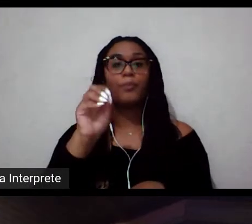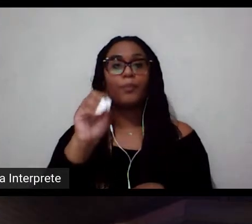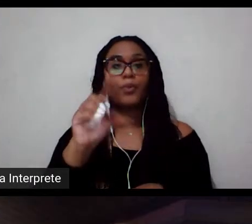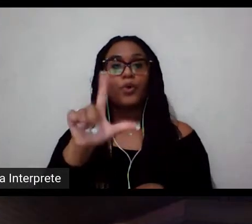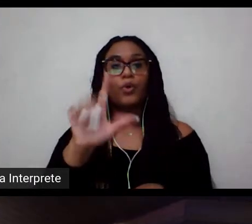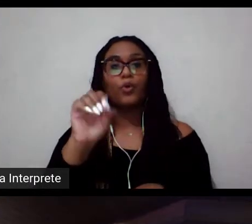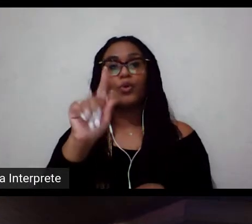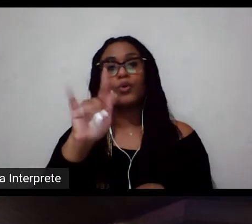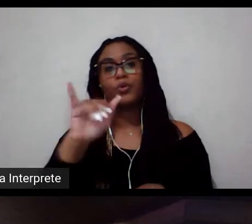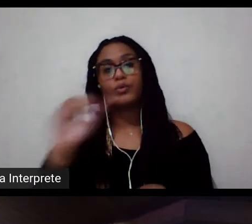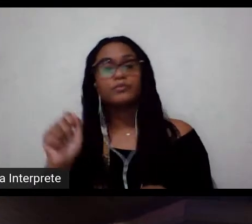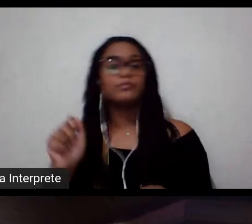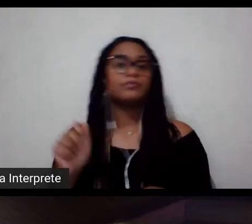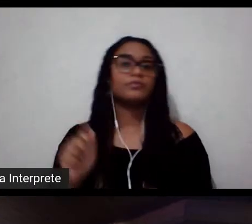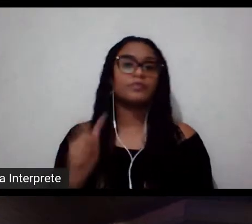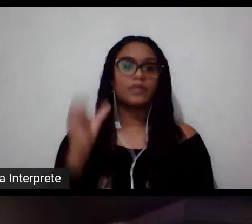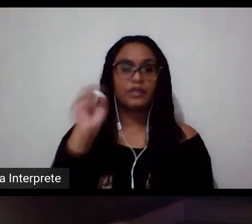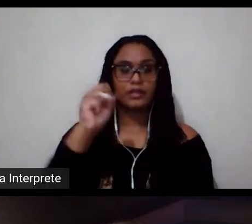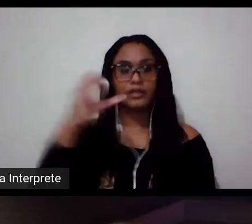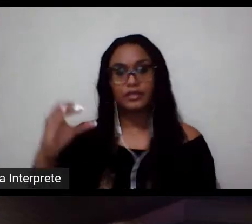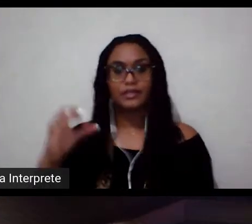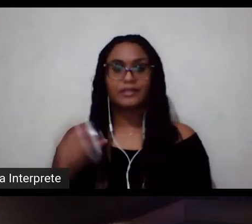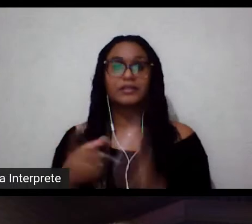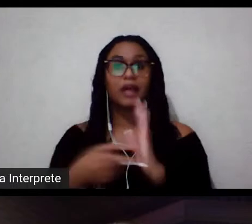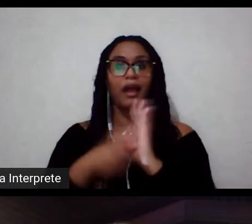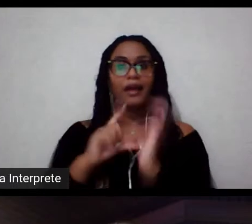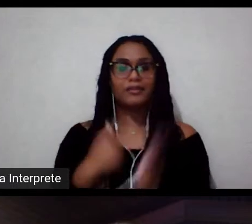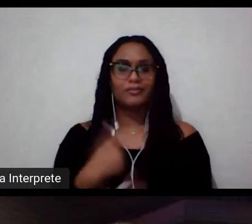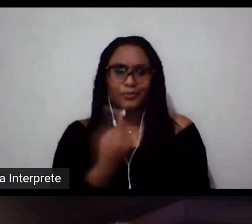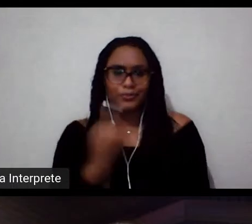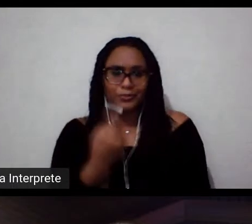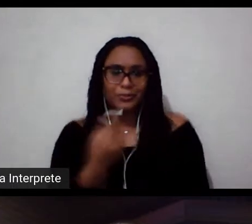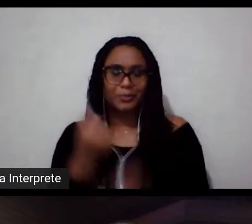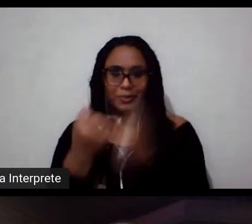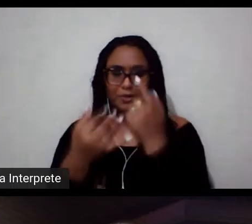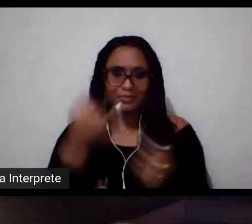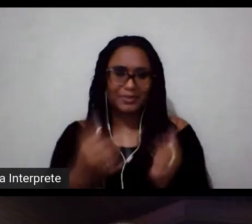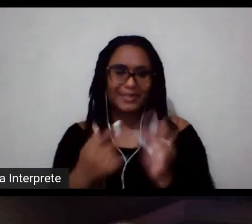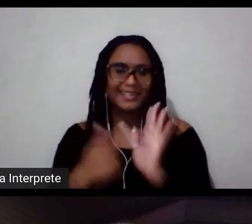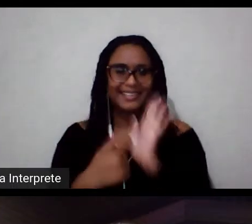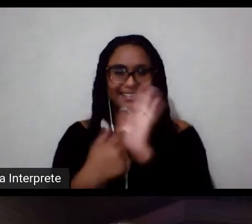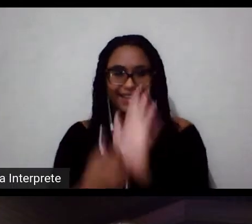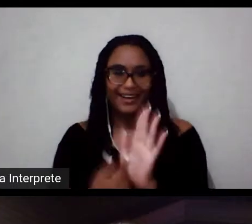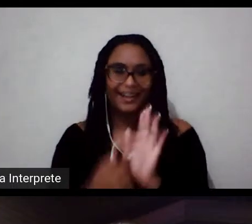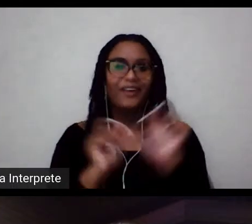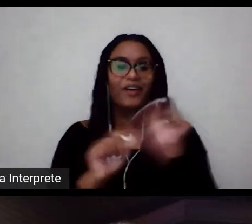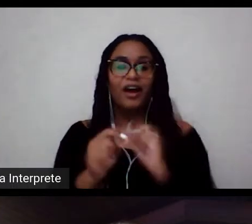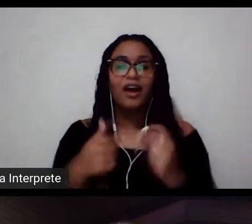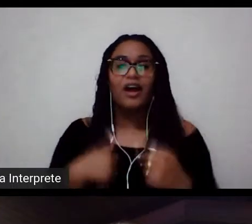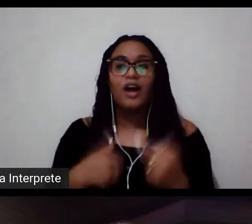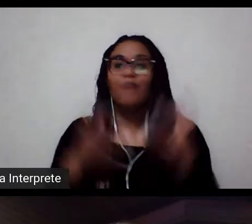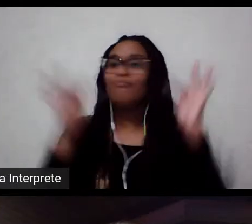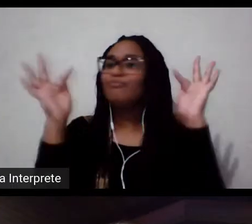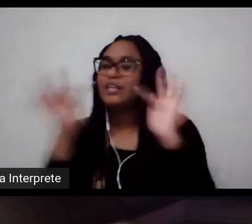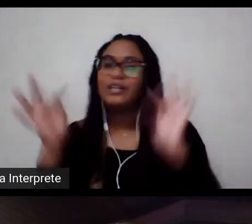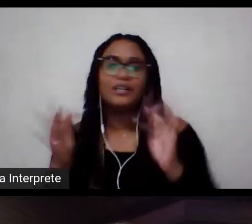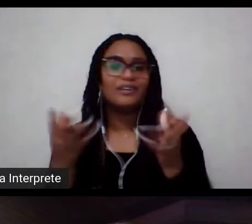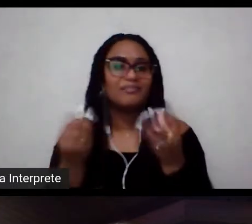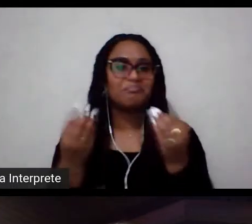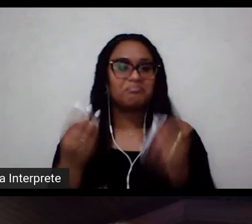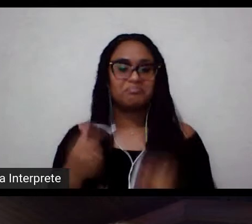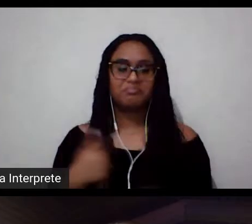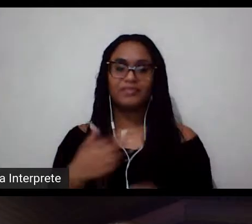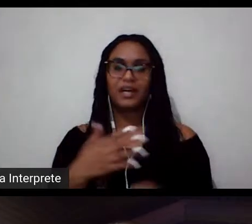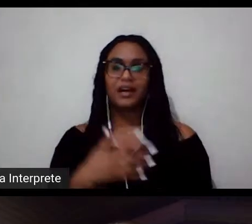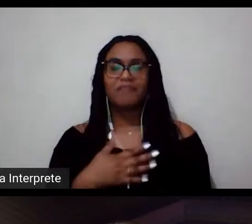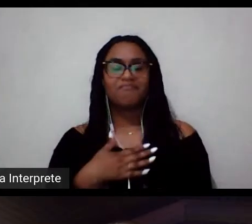Então, eu queria dizer, antes de ficar sozinha para a minha apresentação, que é uma honra estar com essas mulheres, e em